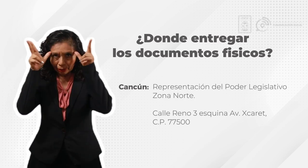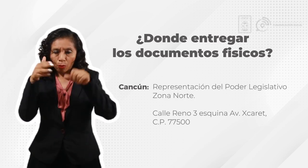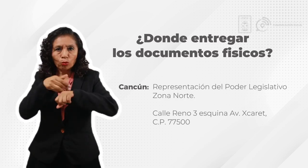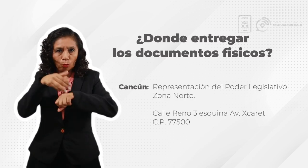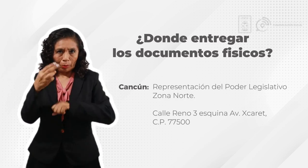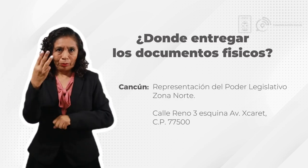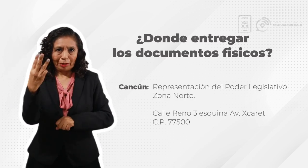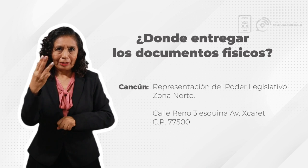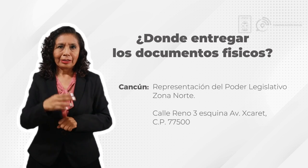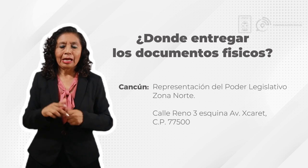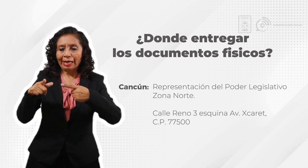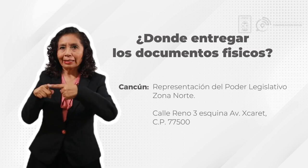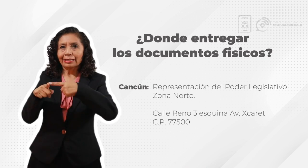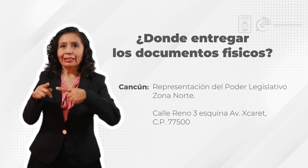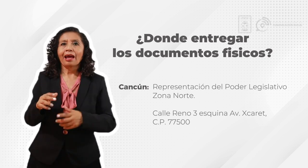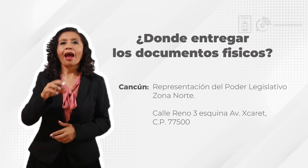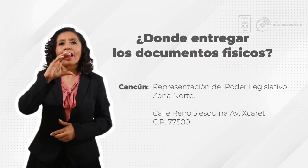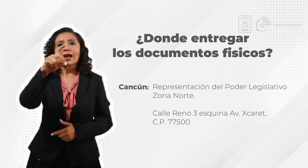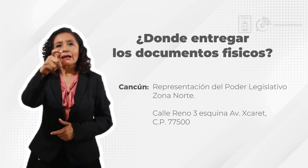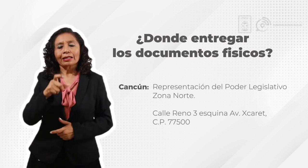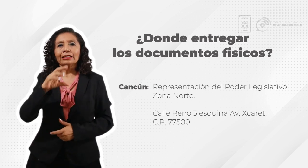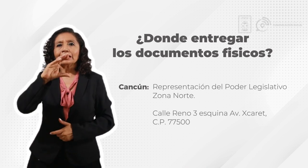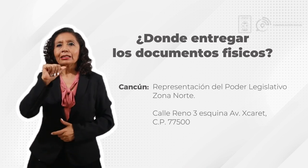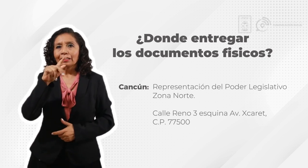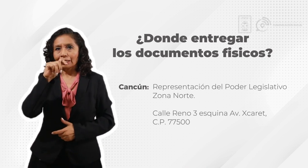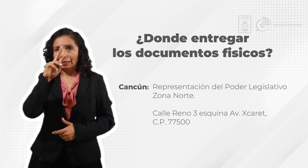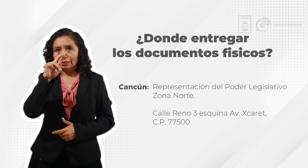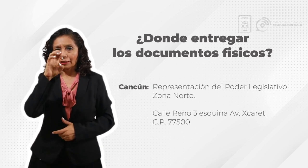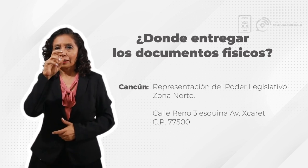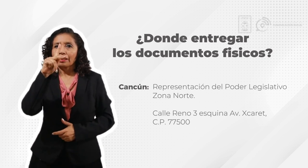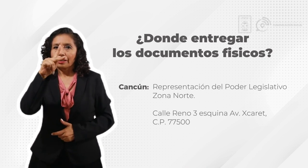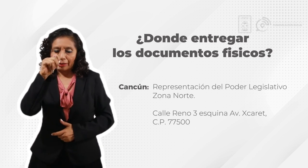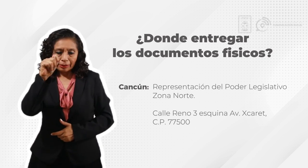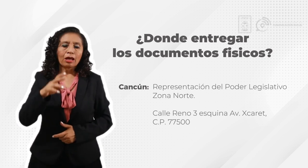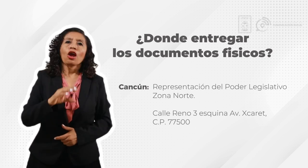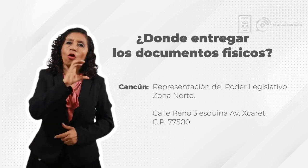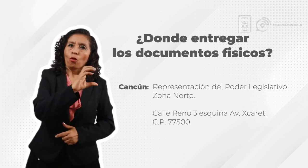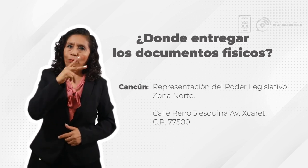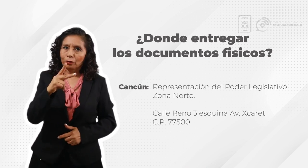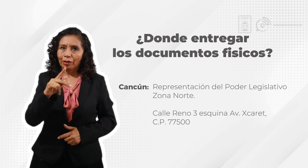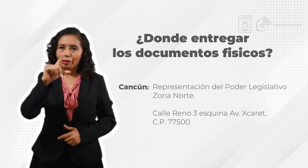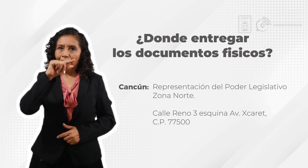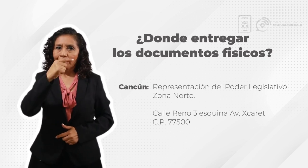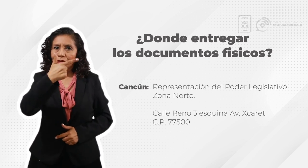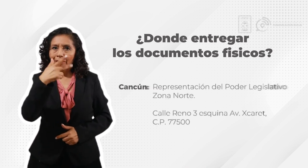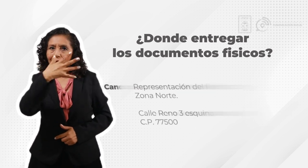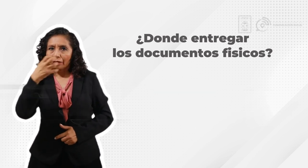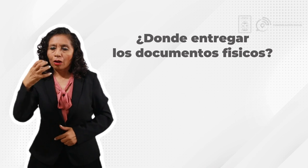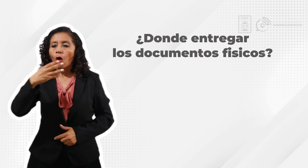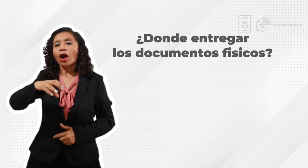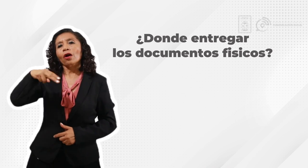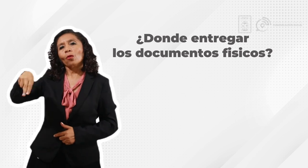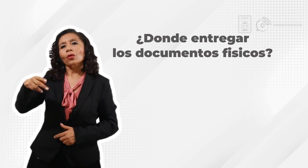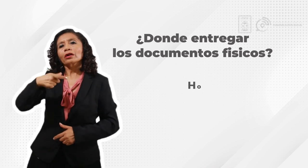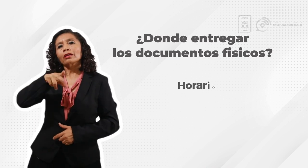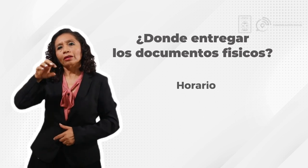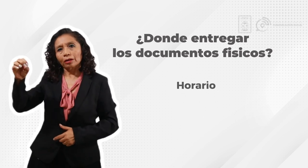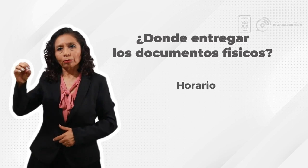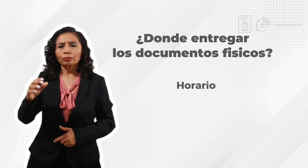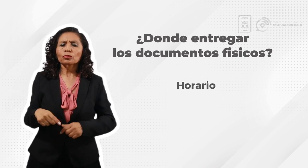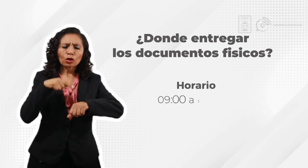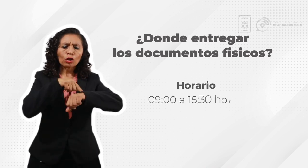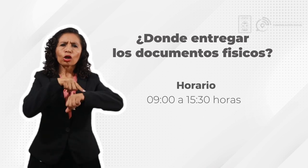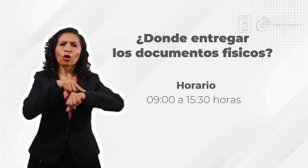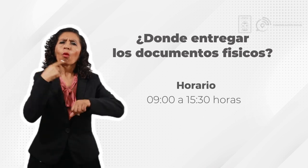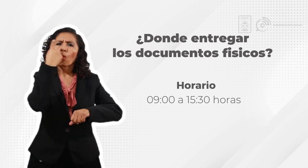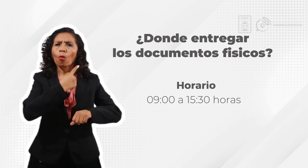Reno, número 3, esquina Avenida Xcaret, Código Postal 77500, Cancún, Quintana Roo, en un horario